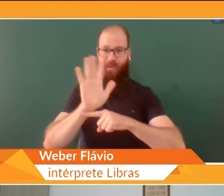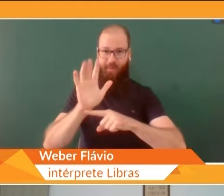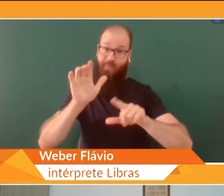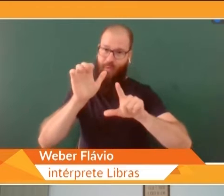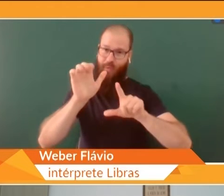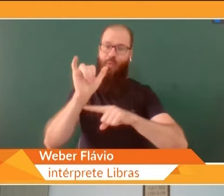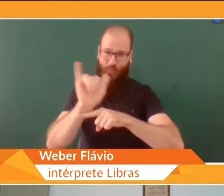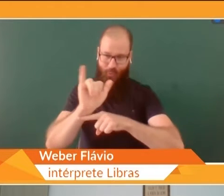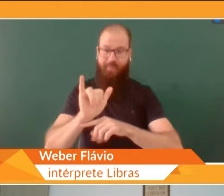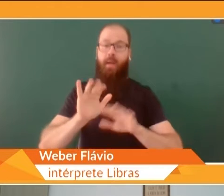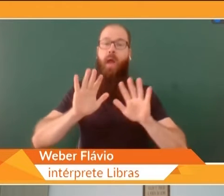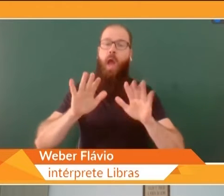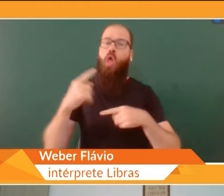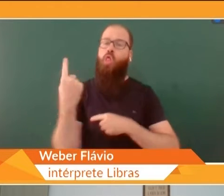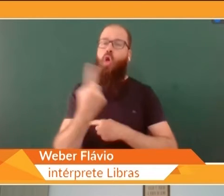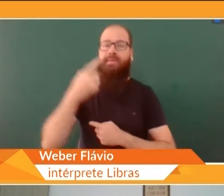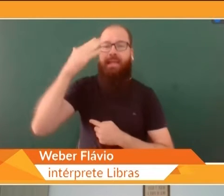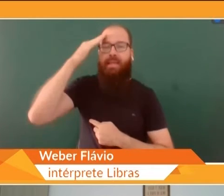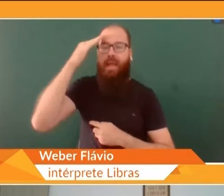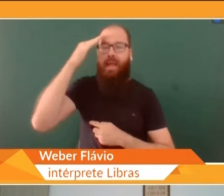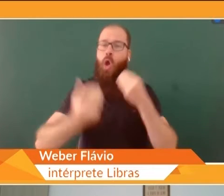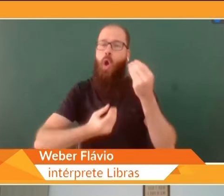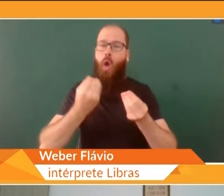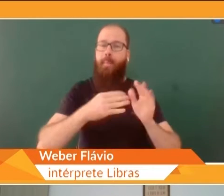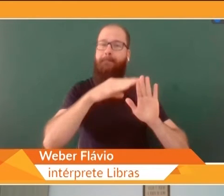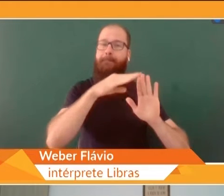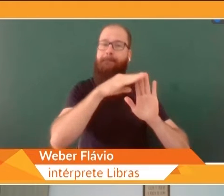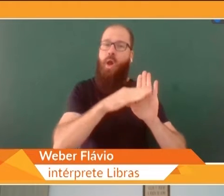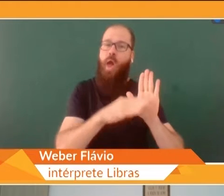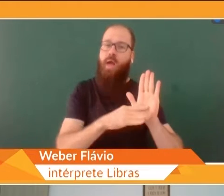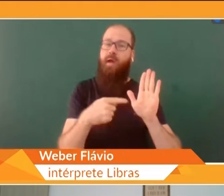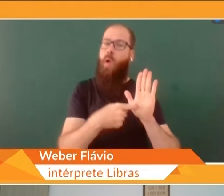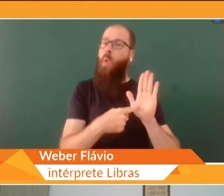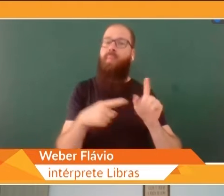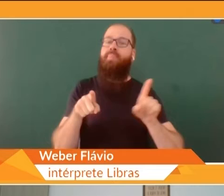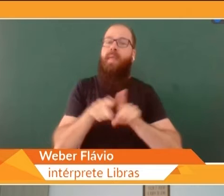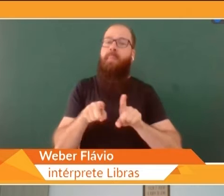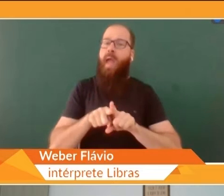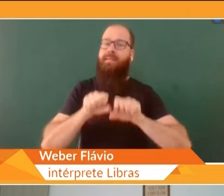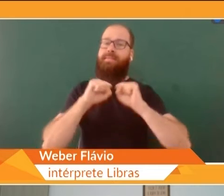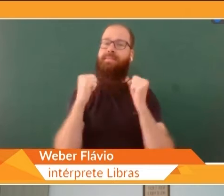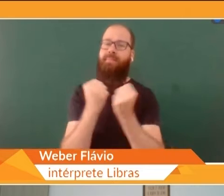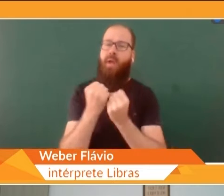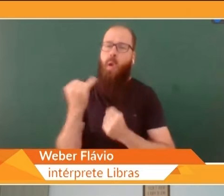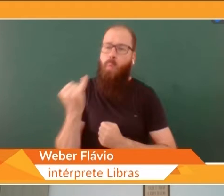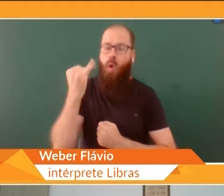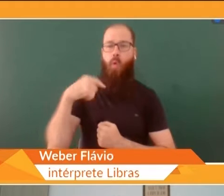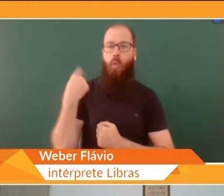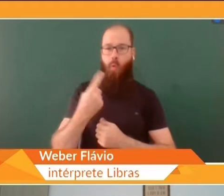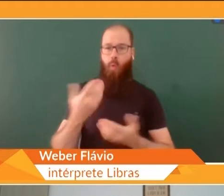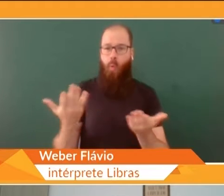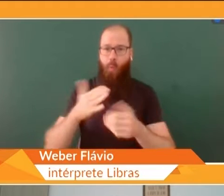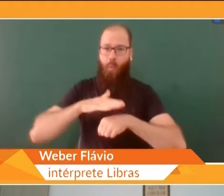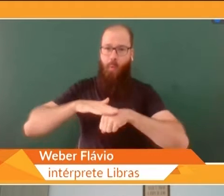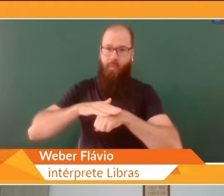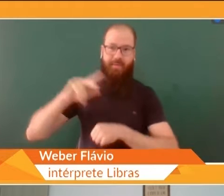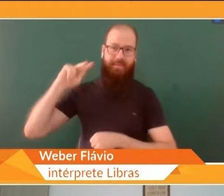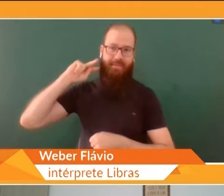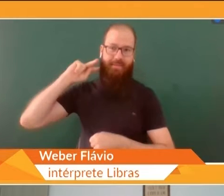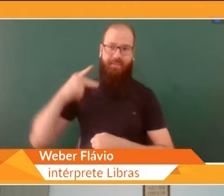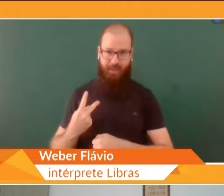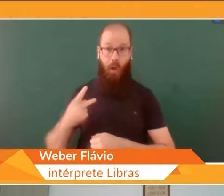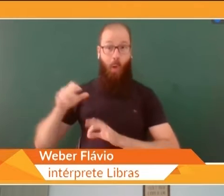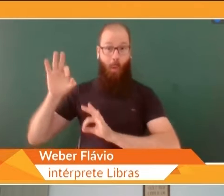importância dele, eu converso agora com o Tiago Aguiar, um dos organizadores aí do seminário, e também com o Marcos